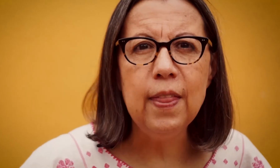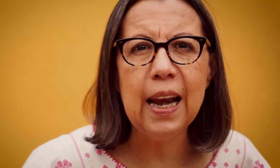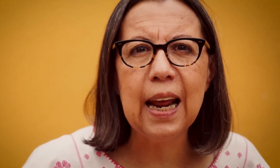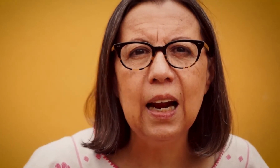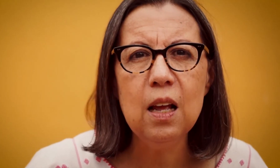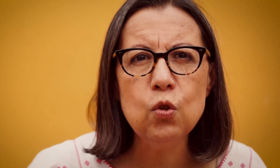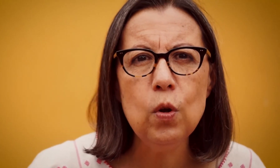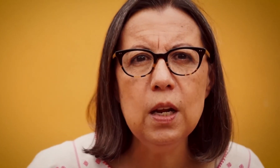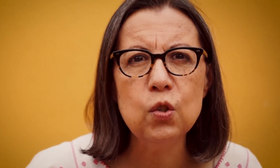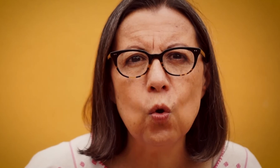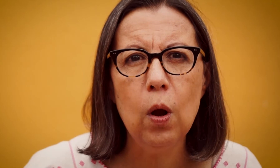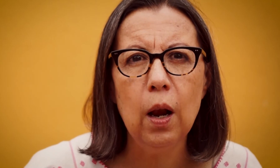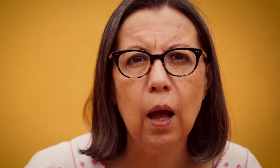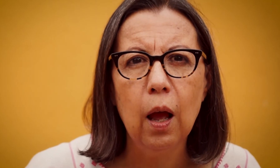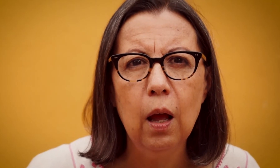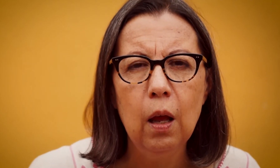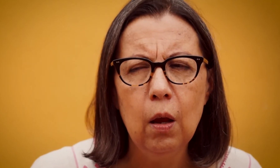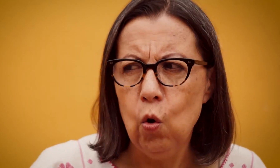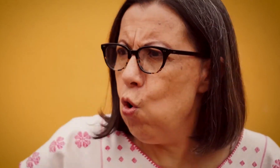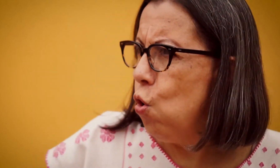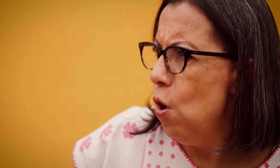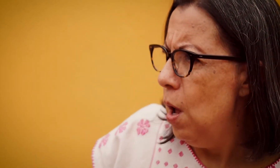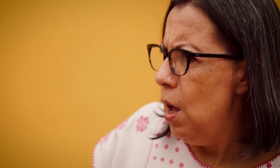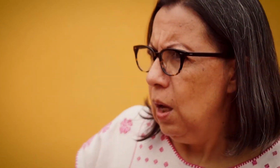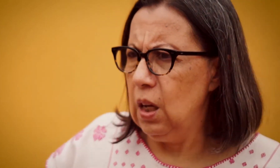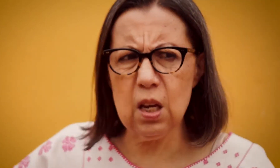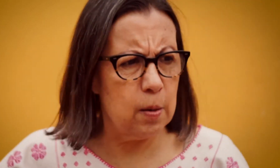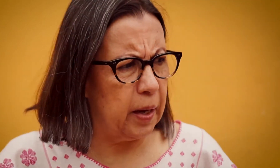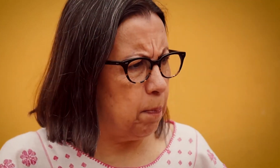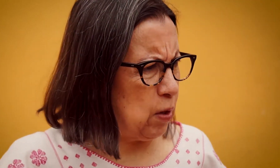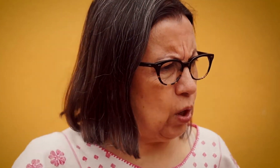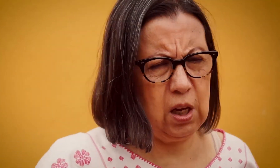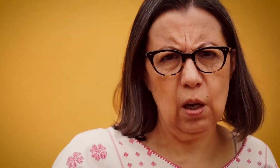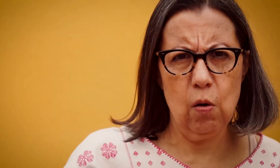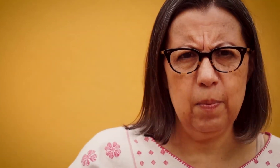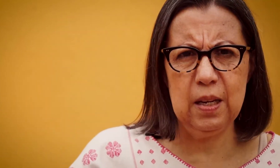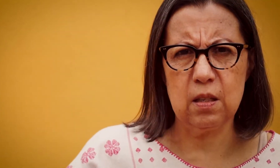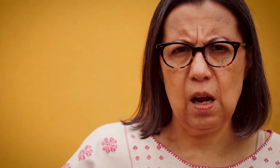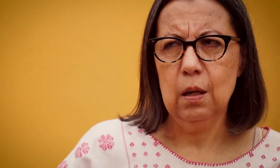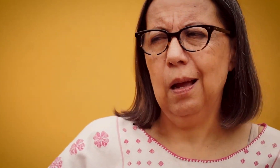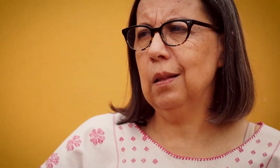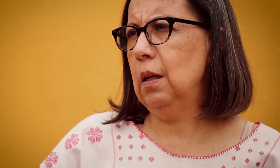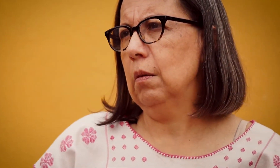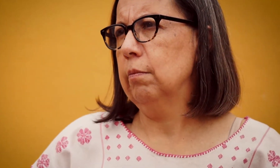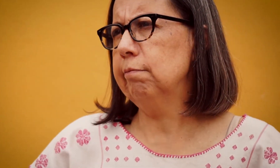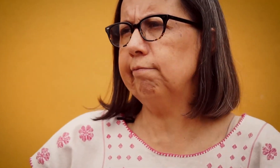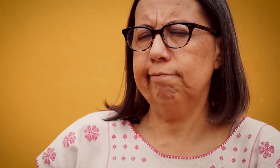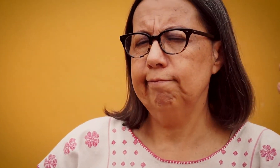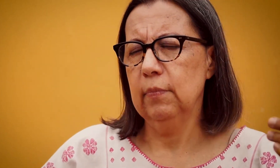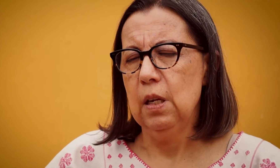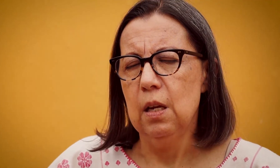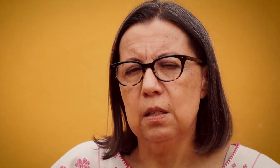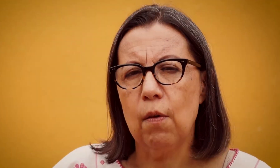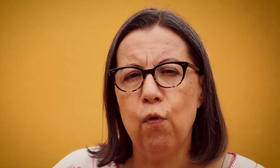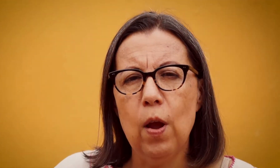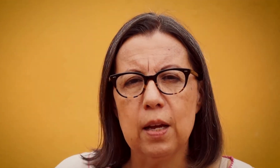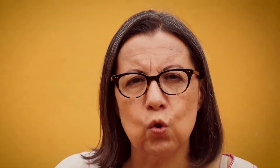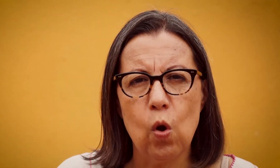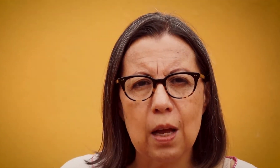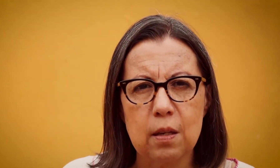De regreso en la escuela ¿Quién sabe qué pasó aquí? Dijo la maestra Andy Se fue a su casa